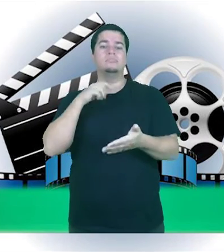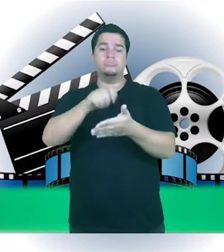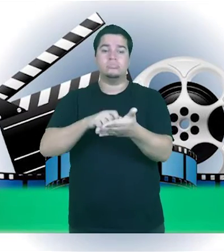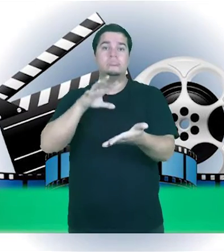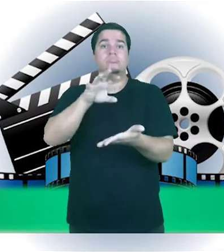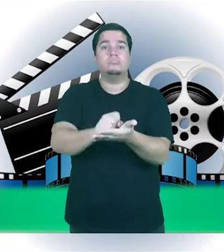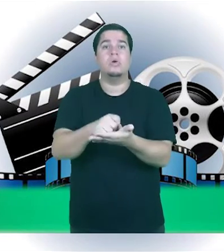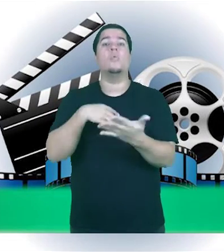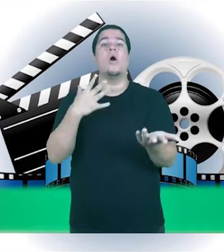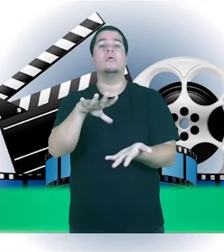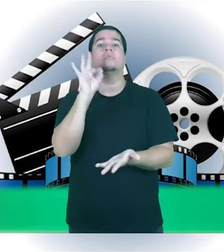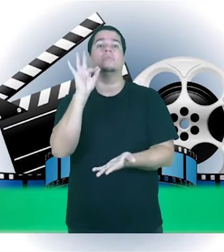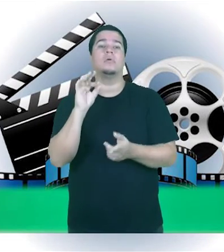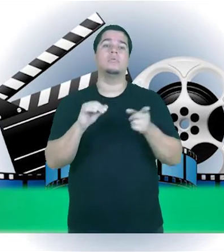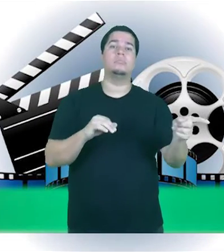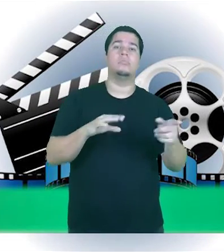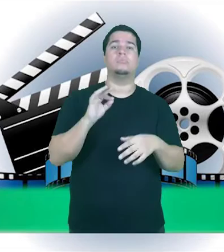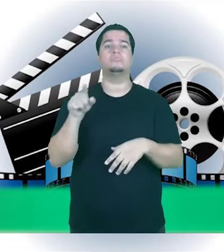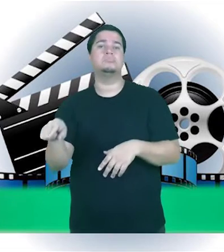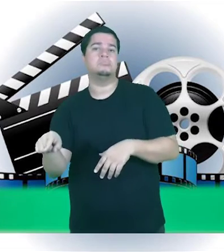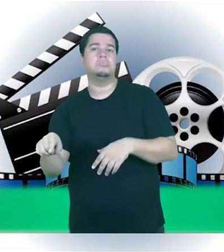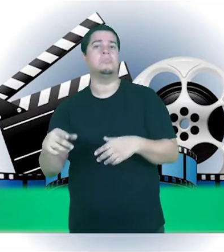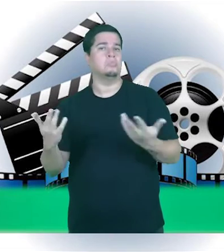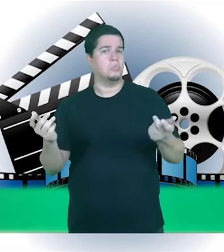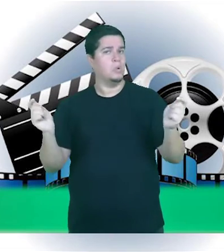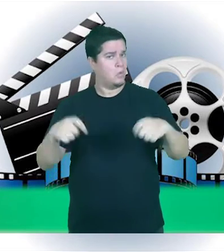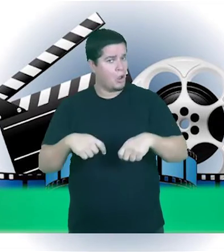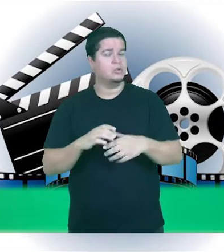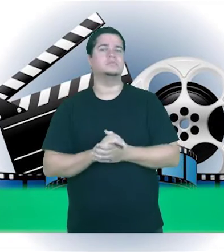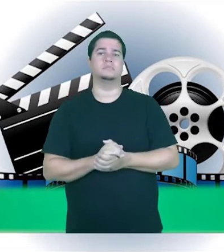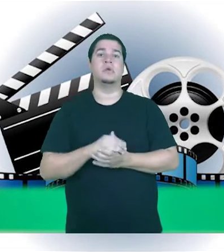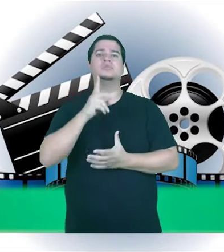No momento da inscrição, você escolhe qual módulo deseja participar.